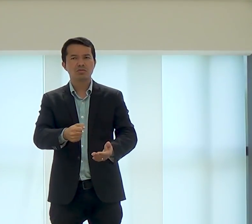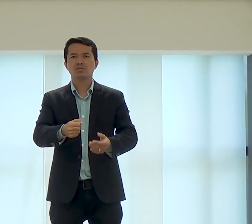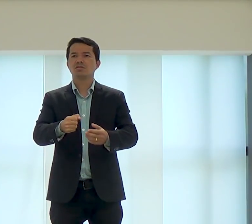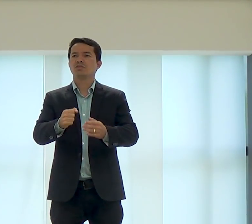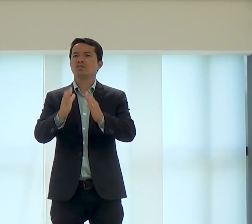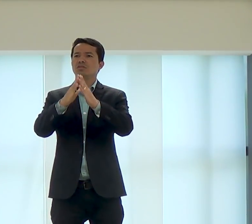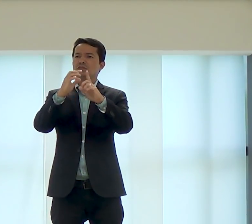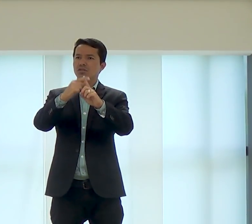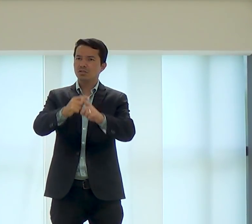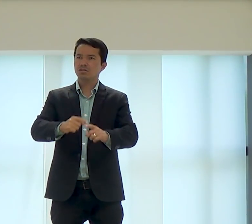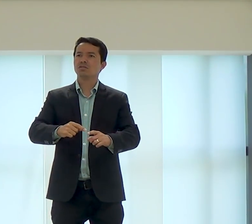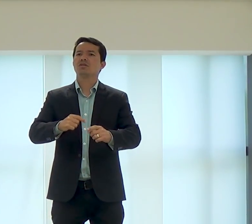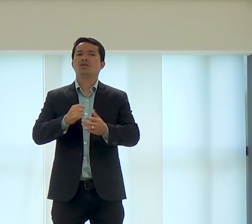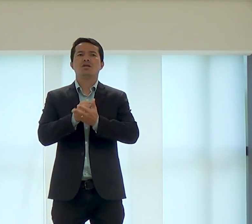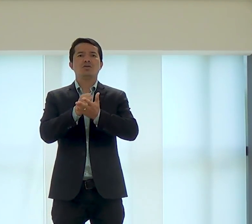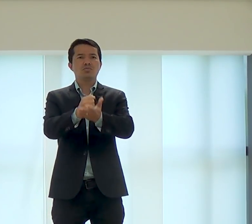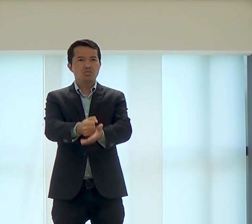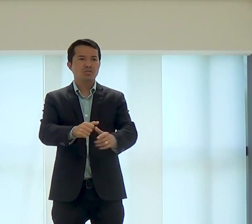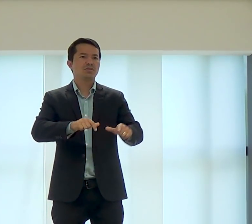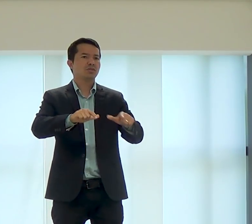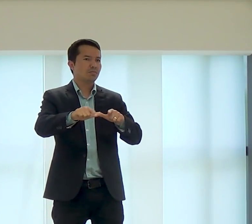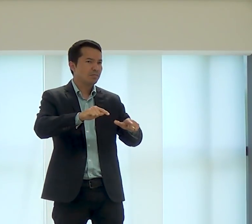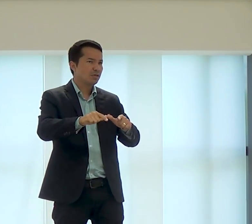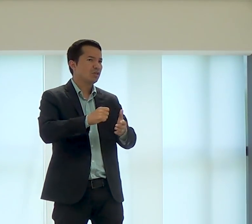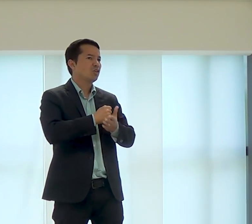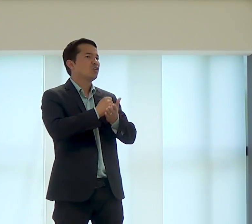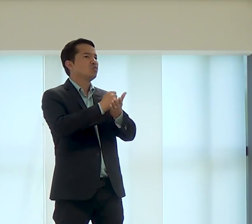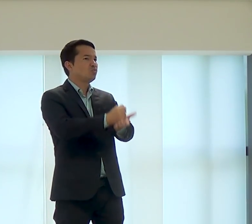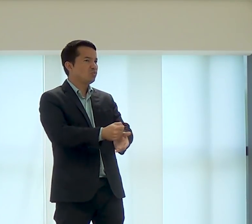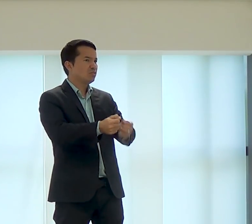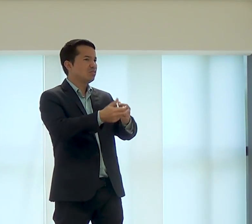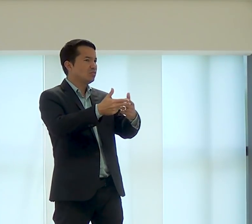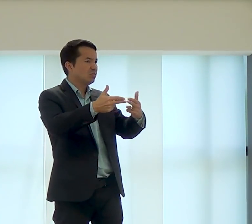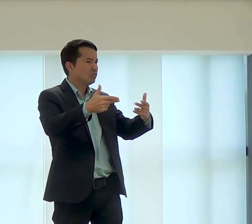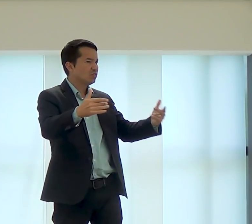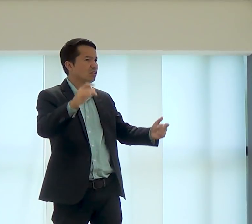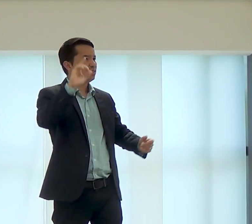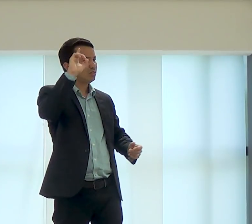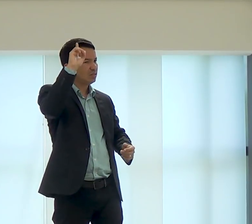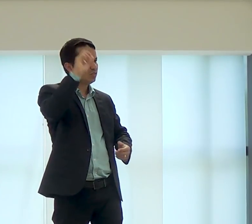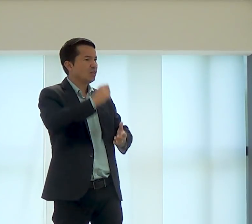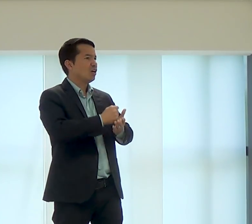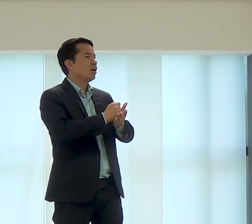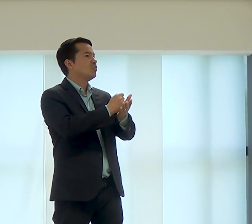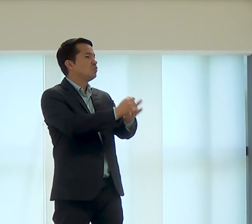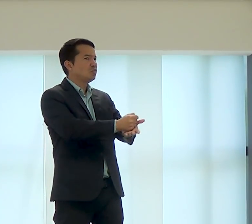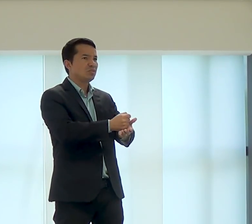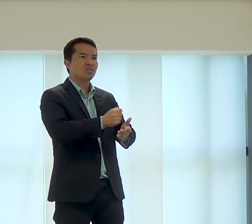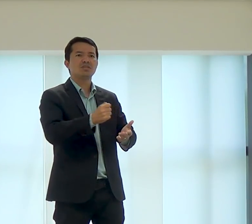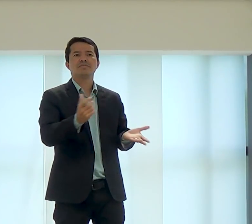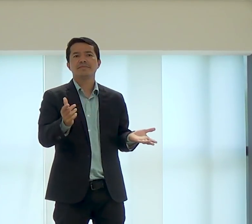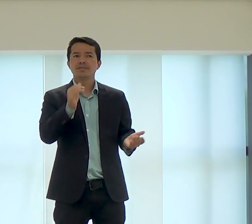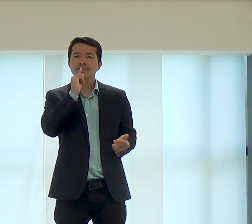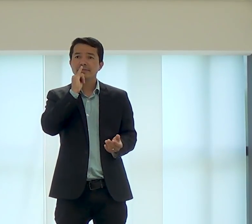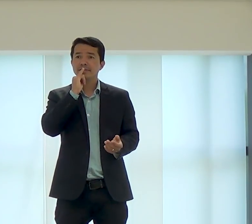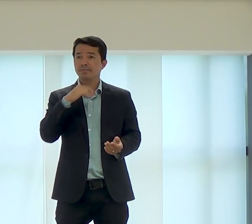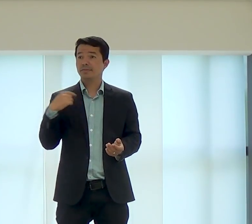porque isso que nós fazemos com dízimos e ofertas, ou para tantas coisas, para obra